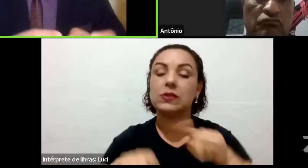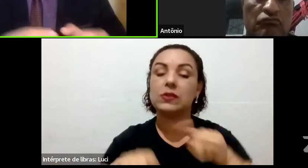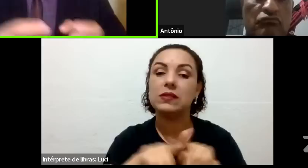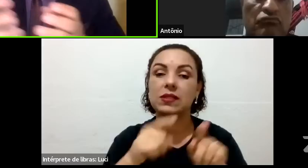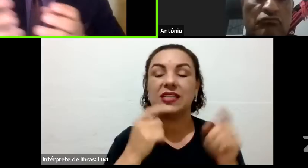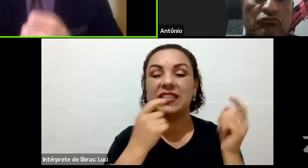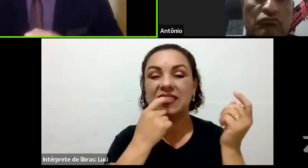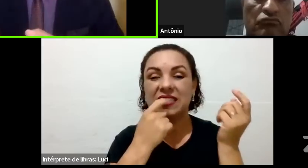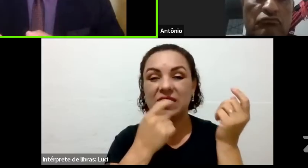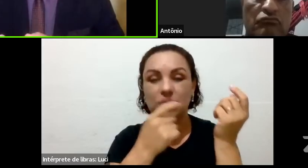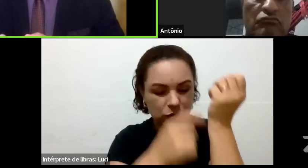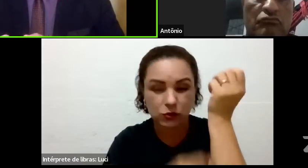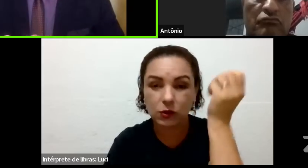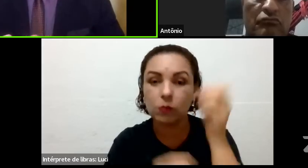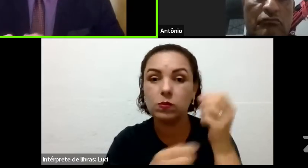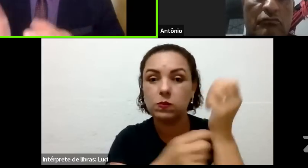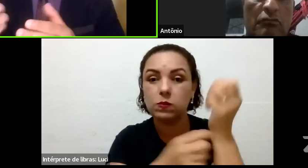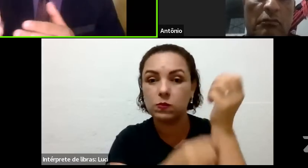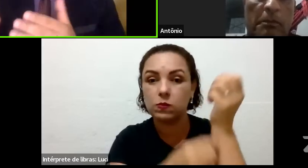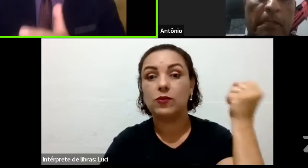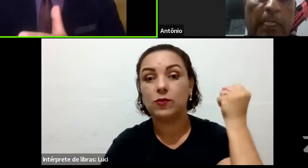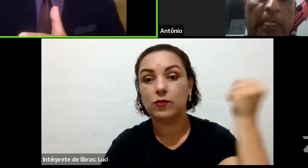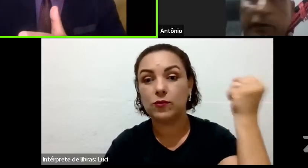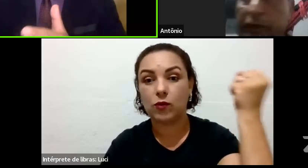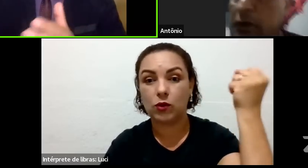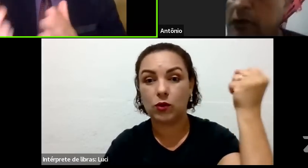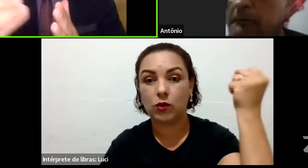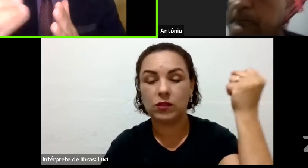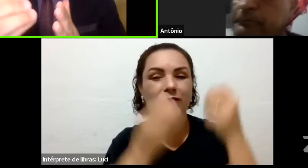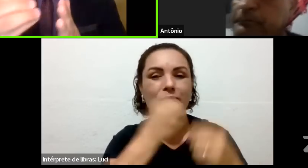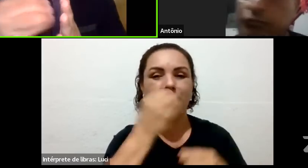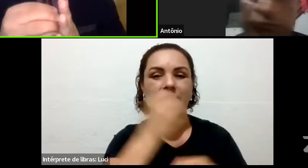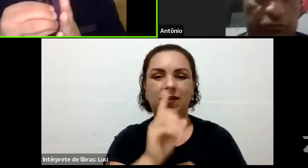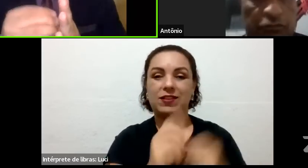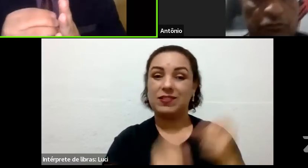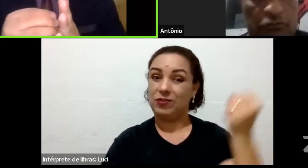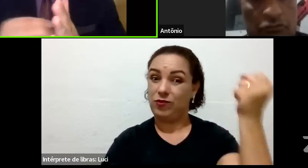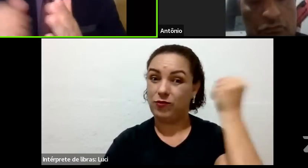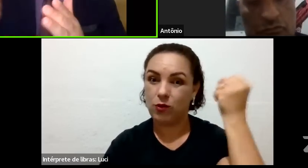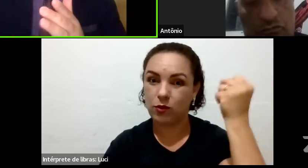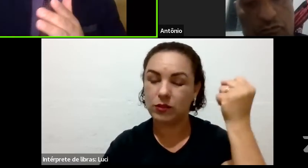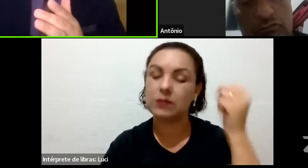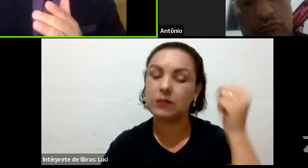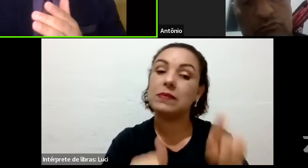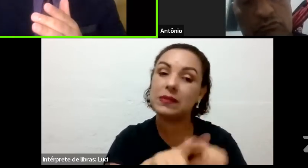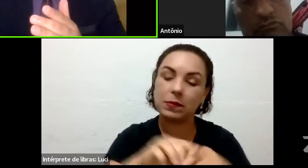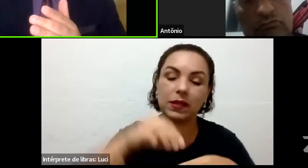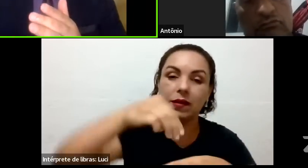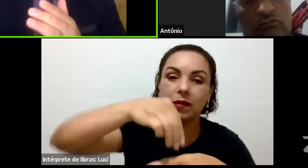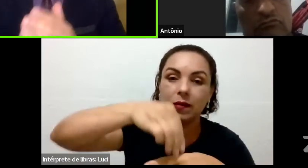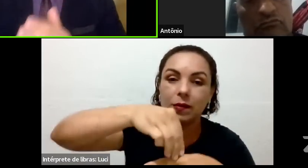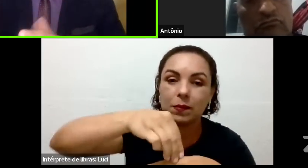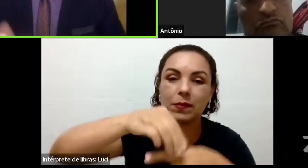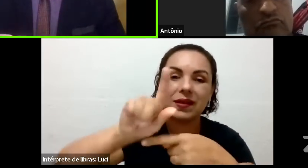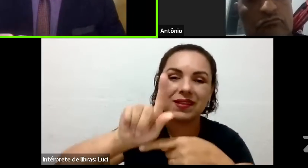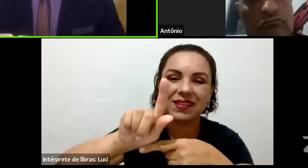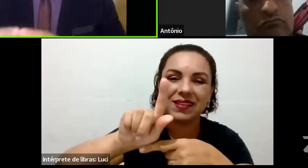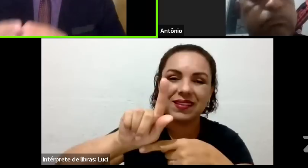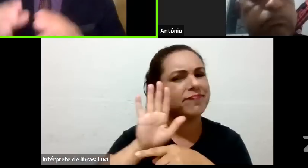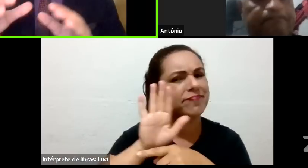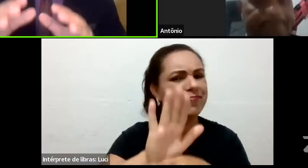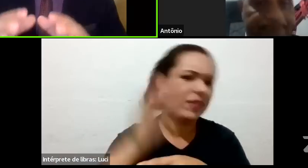corpo, porque não vai perder massa mineral mais, porém, o magnésio vai segurar o cálcio na coluna onde o senhor está